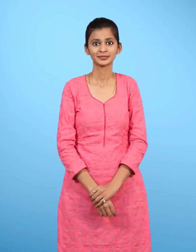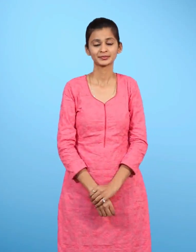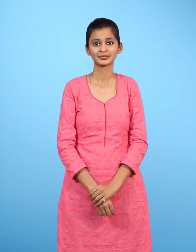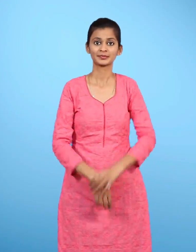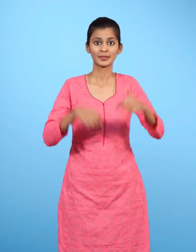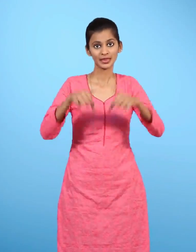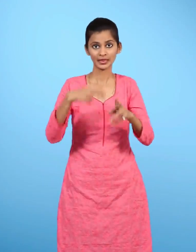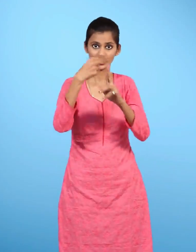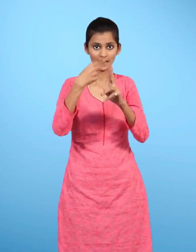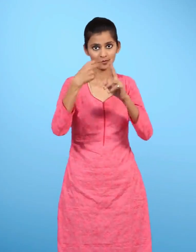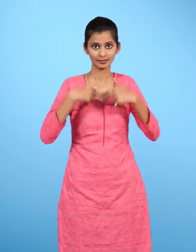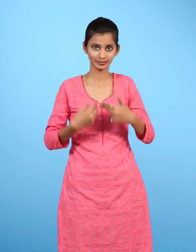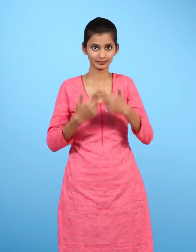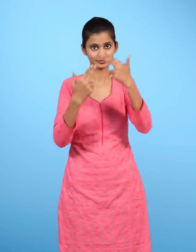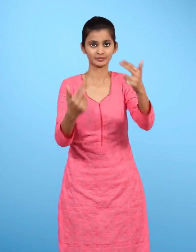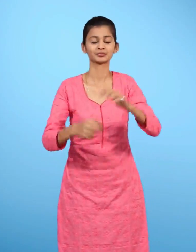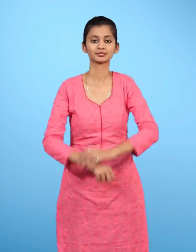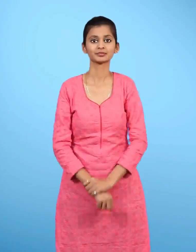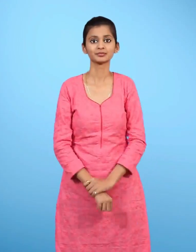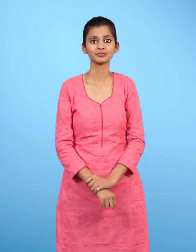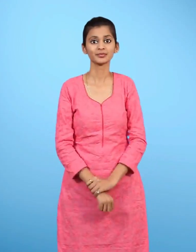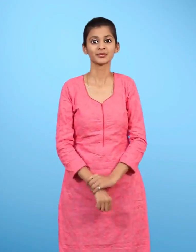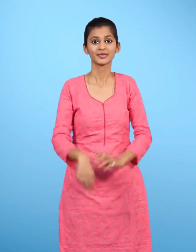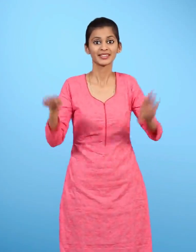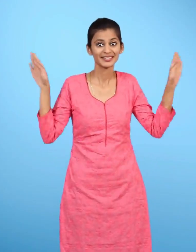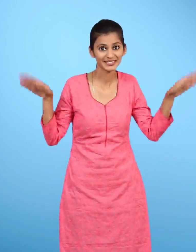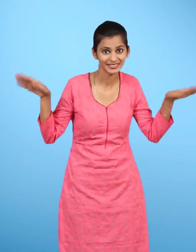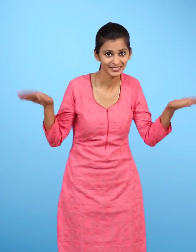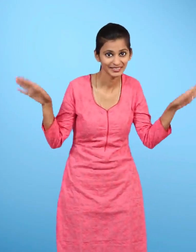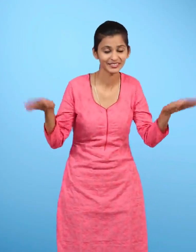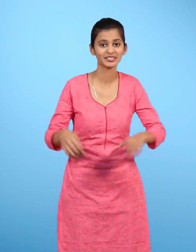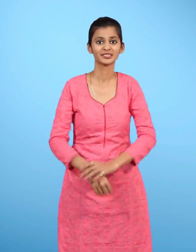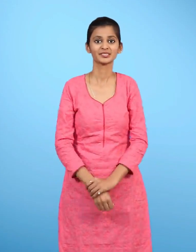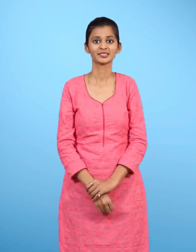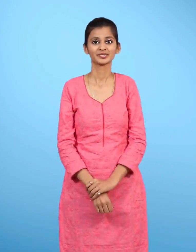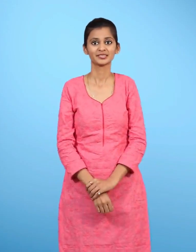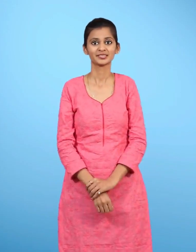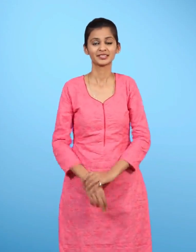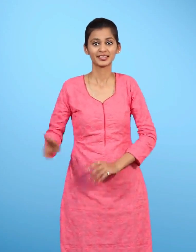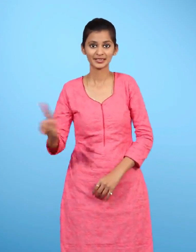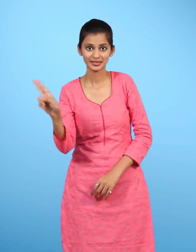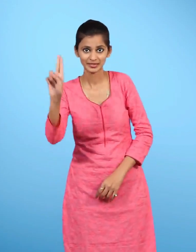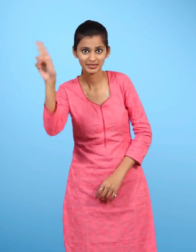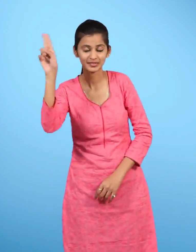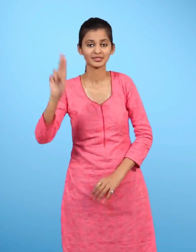अब सुनो नाम चिडिया चिपकली